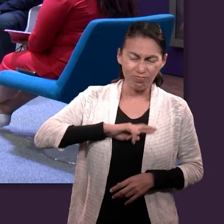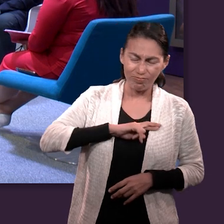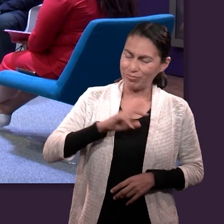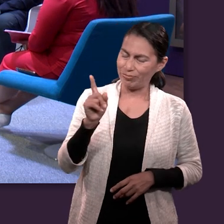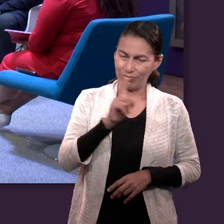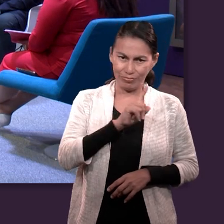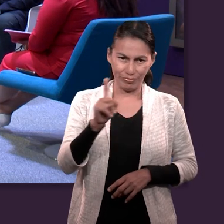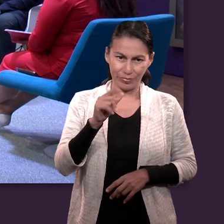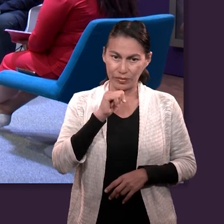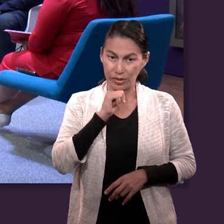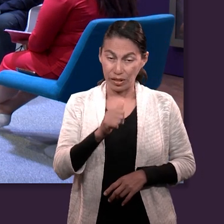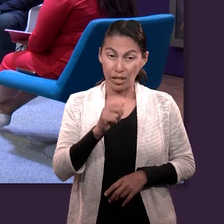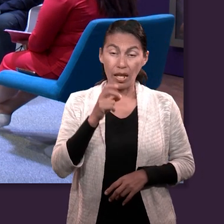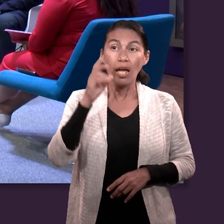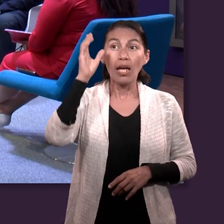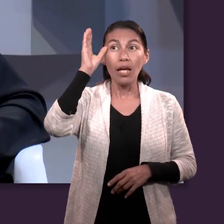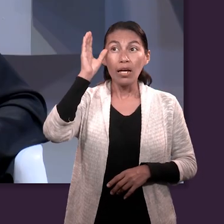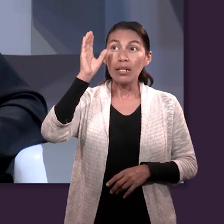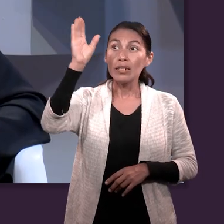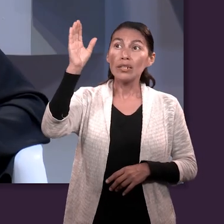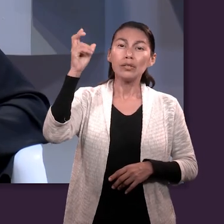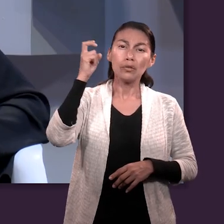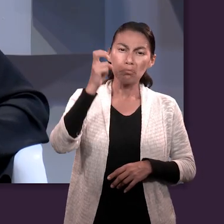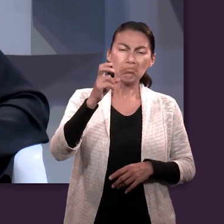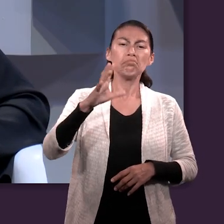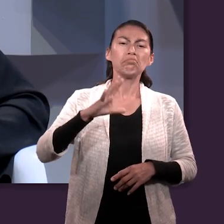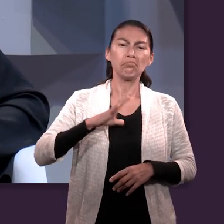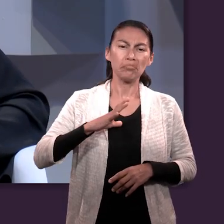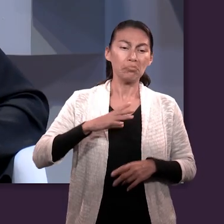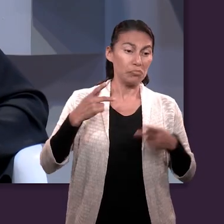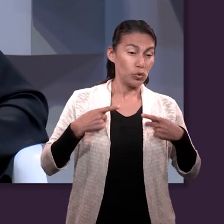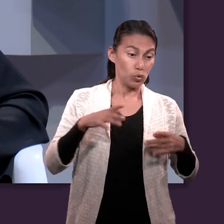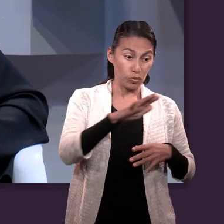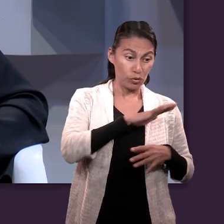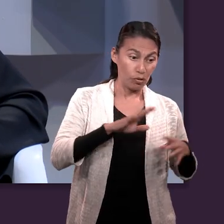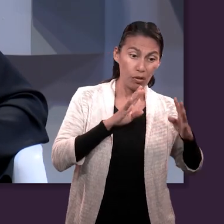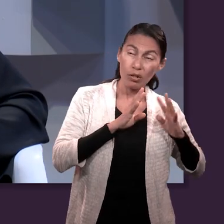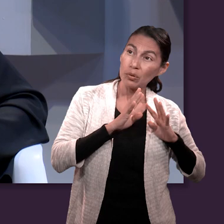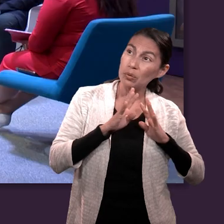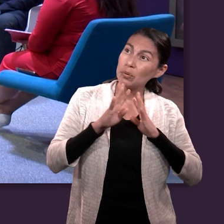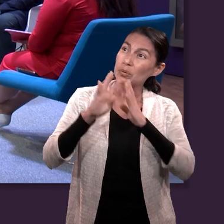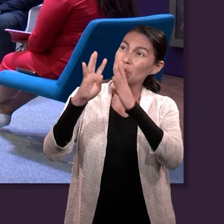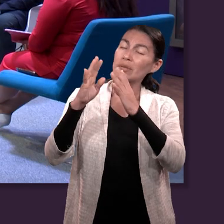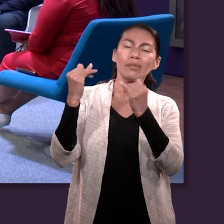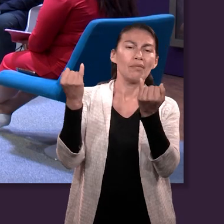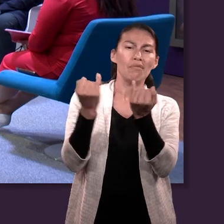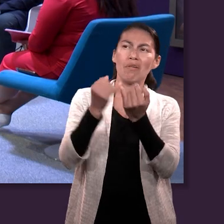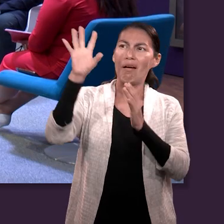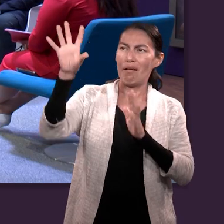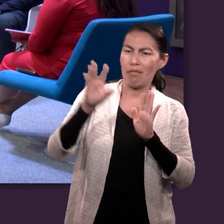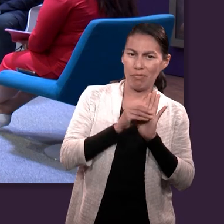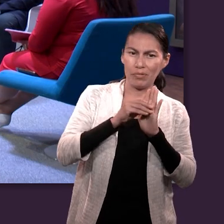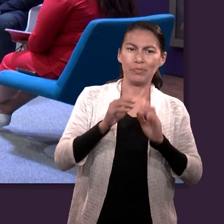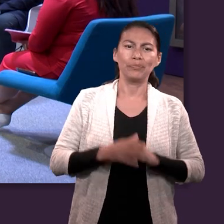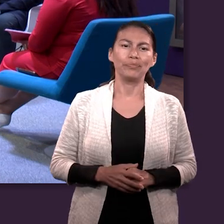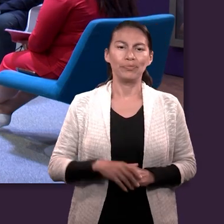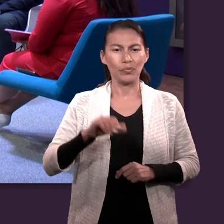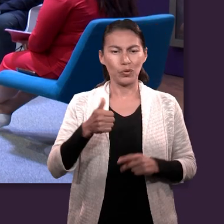características más poderosas de Jesús y de sus seguidores. Y tenía como título la lección templanza